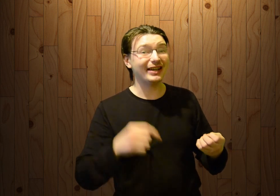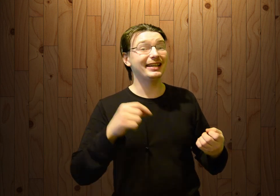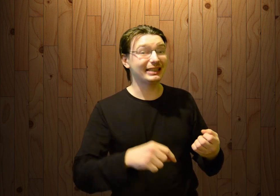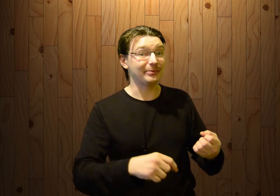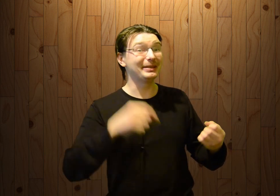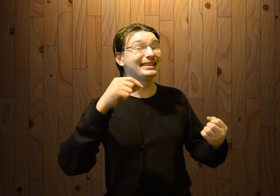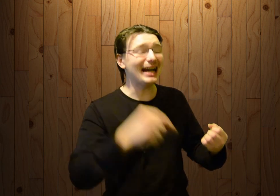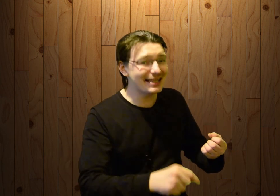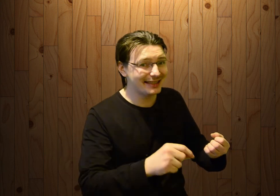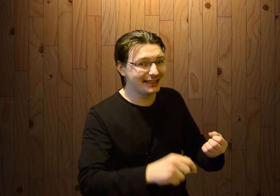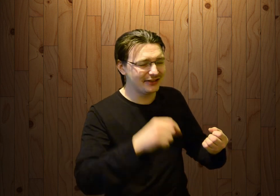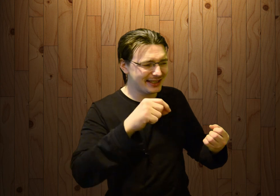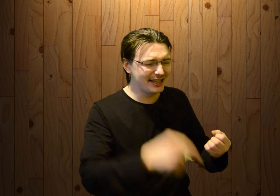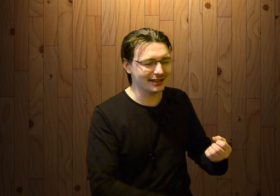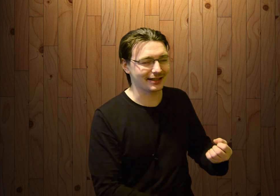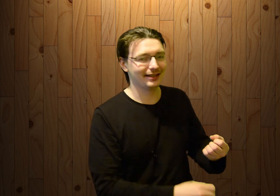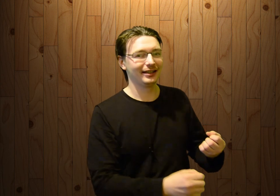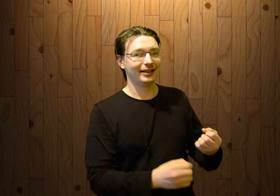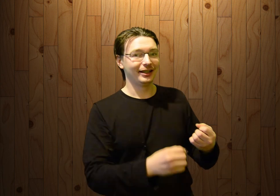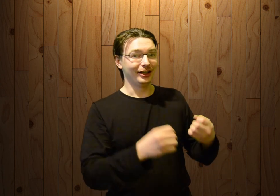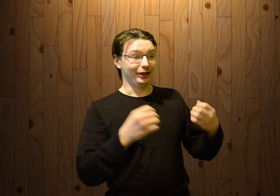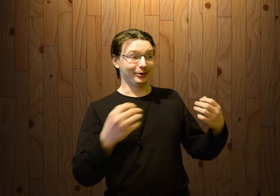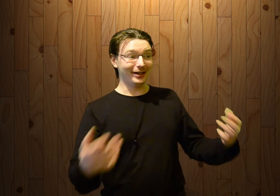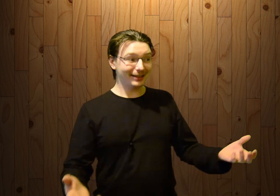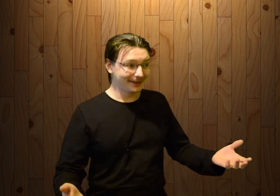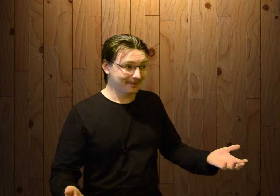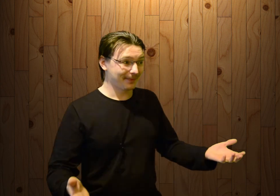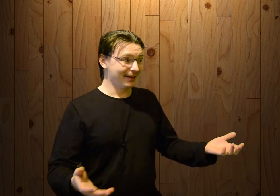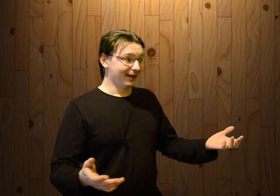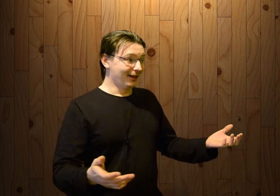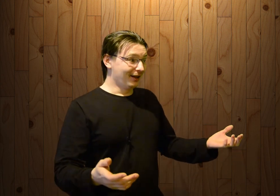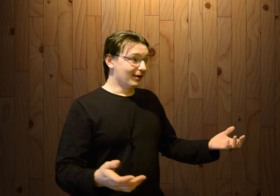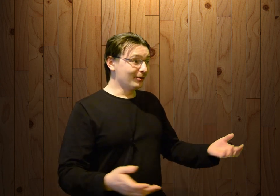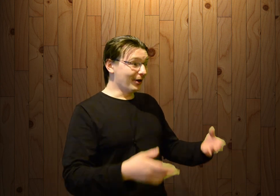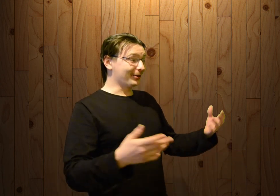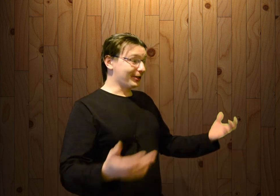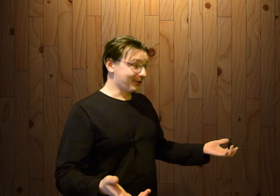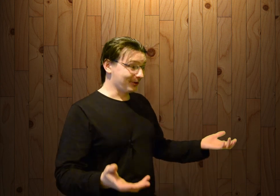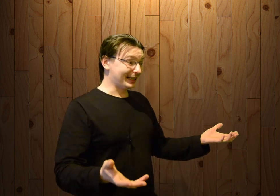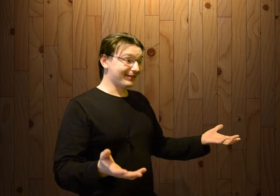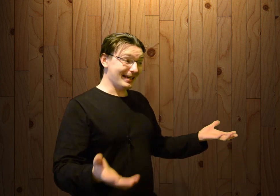этого пытается сделать. Итог. Любой, кто начнет что-то говорить,